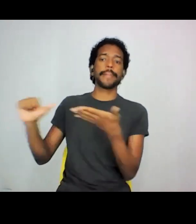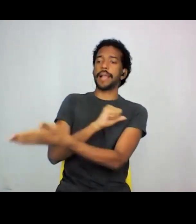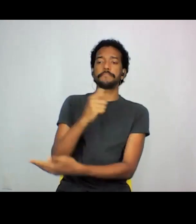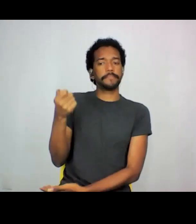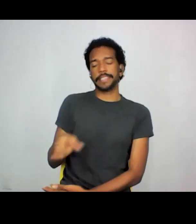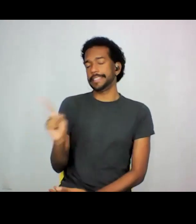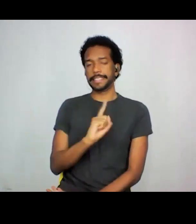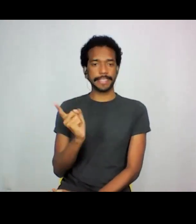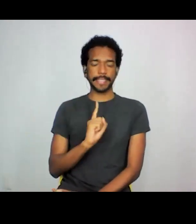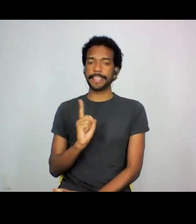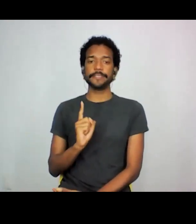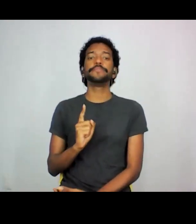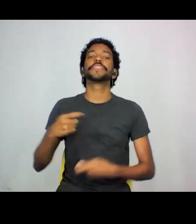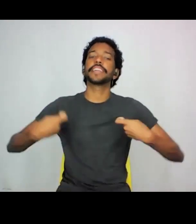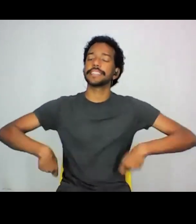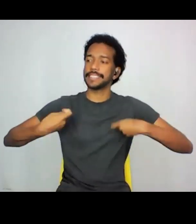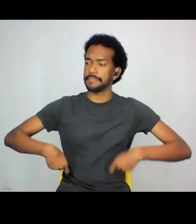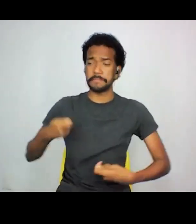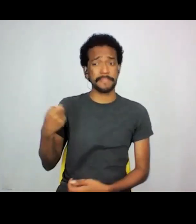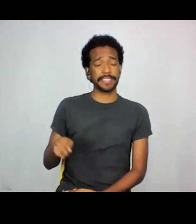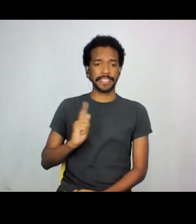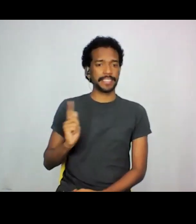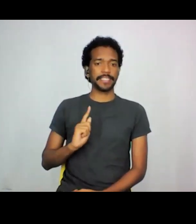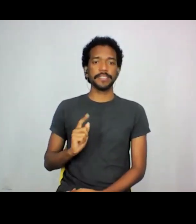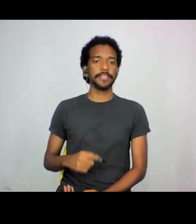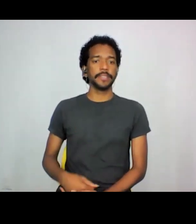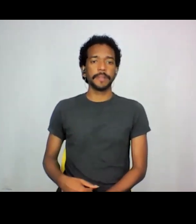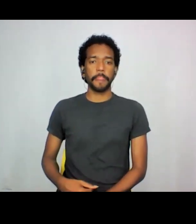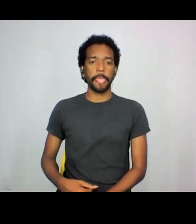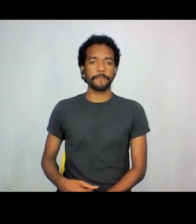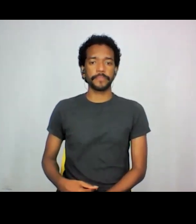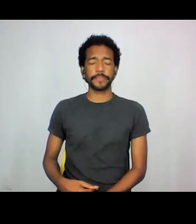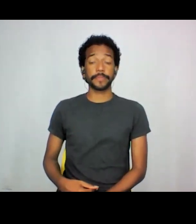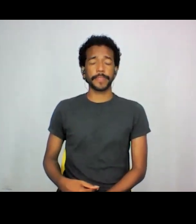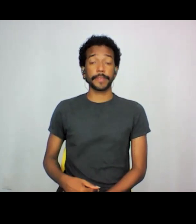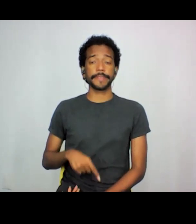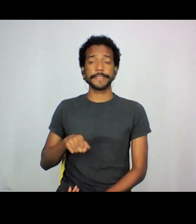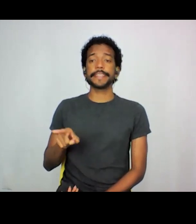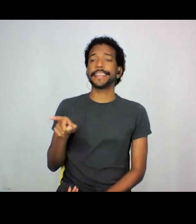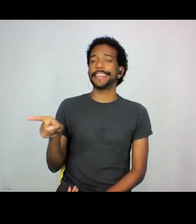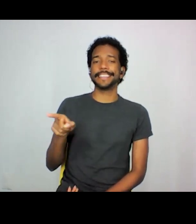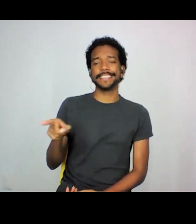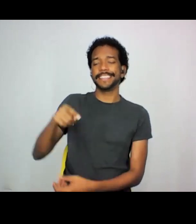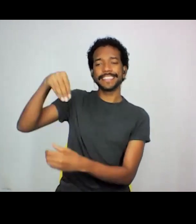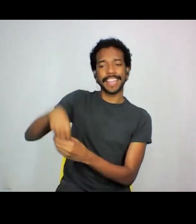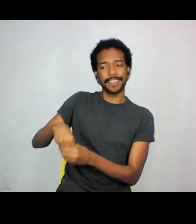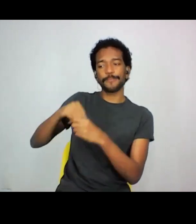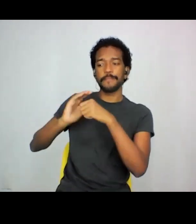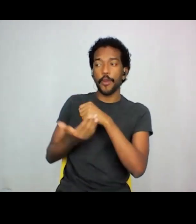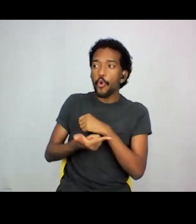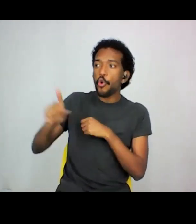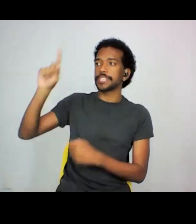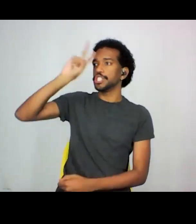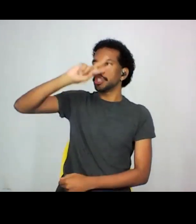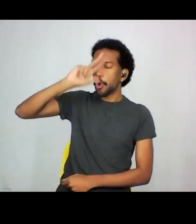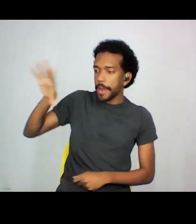necessariamente, mas é preciso trazer, né, essas, essas outras histórias que estão no bairro, e, né, que o,